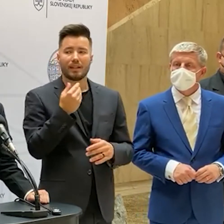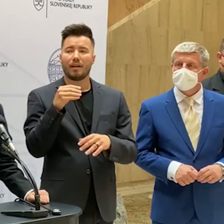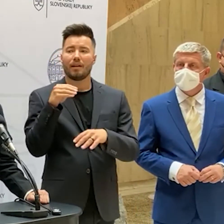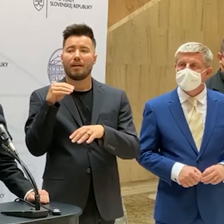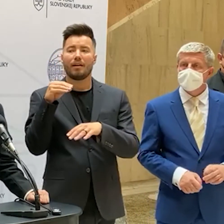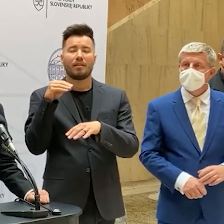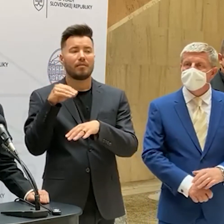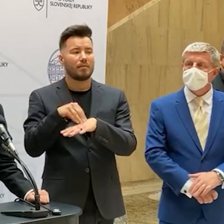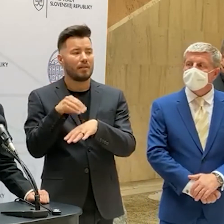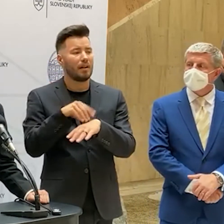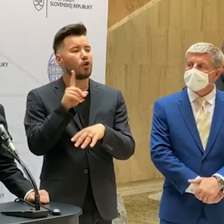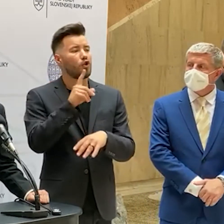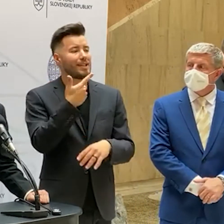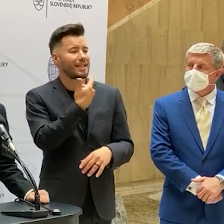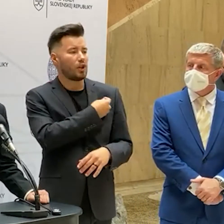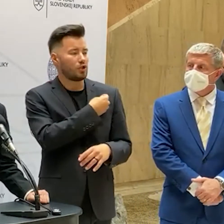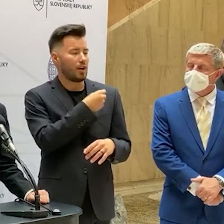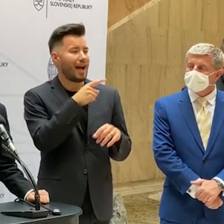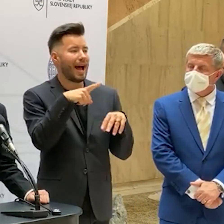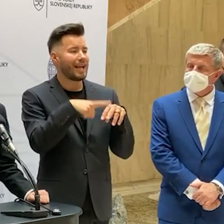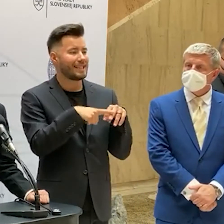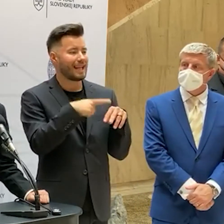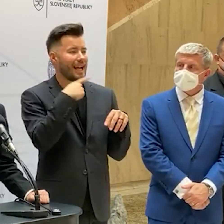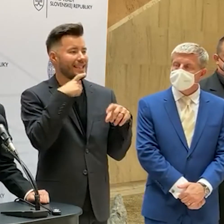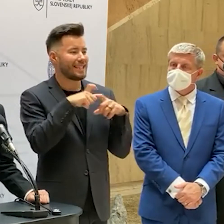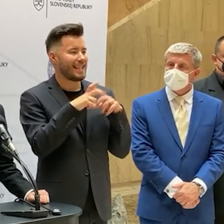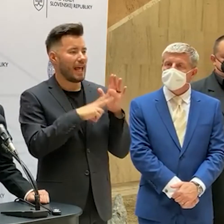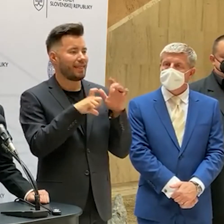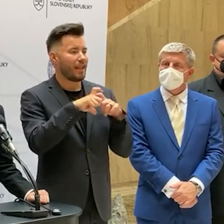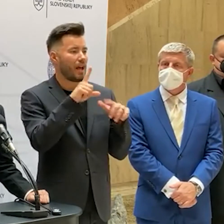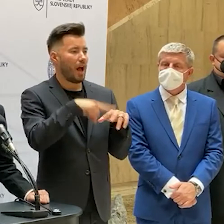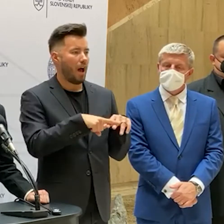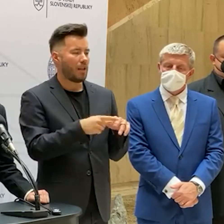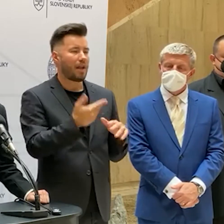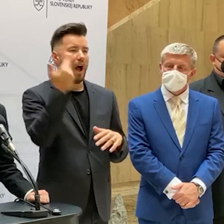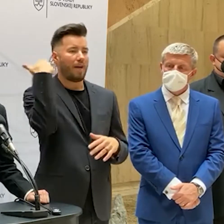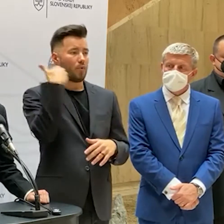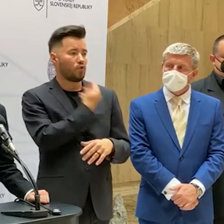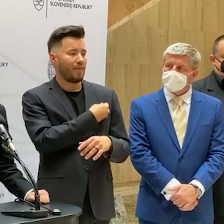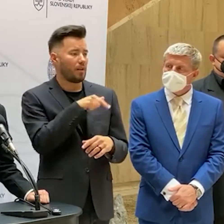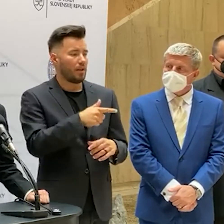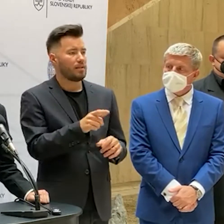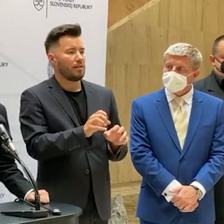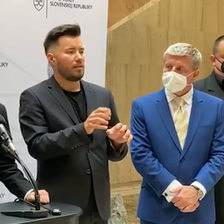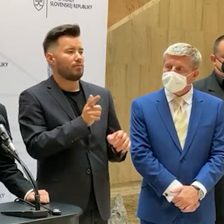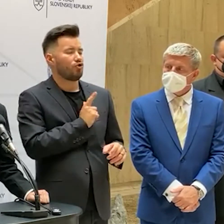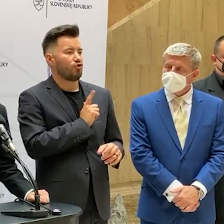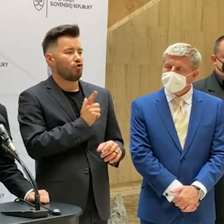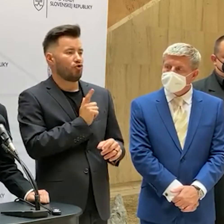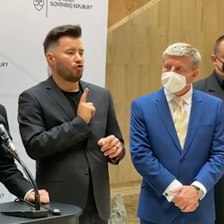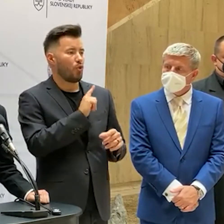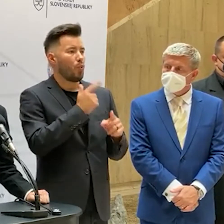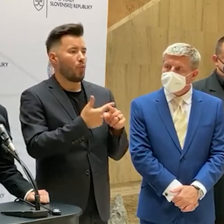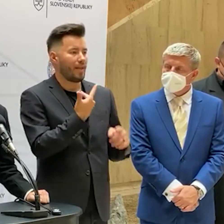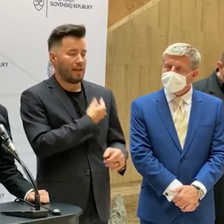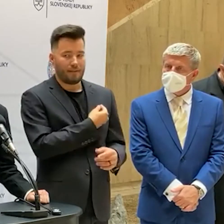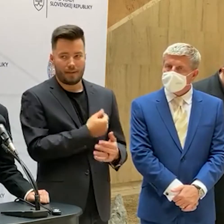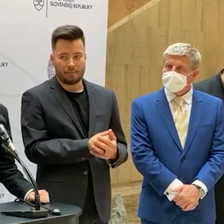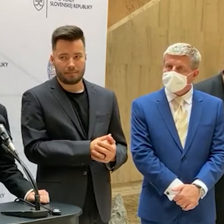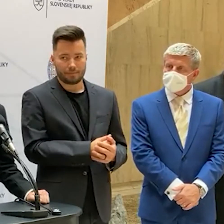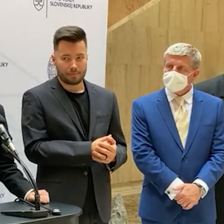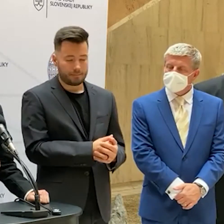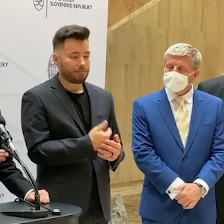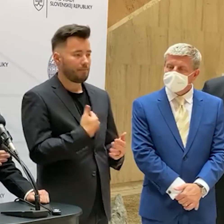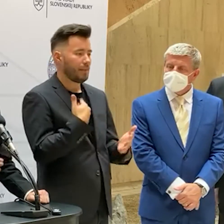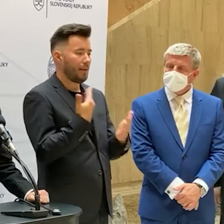stále čakajú na druhú dávku. Toto je tiež vec, ktorú sme riešili a preto náš rezort prišiel s tými požiadavkami na dve zmeny. Prvá bola zo 7 na 5 dní,